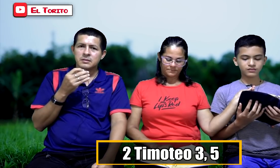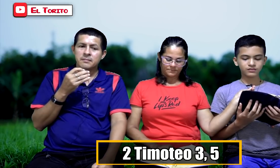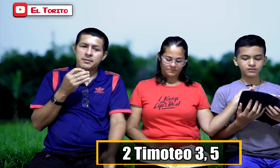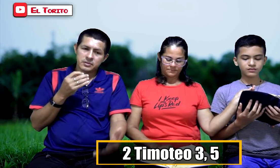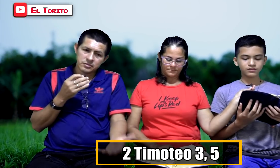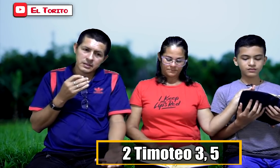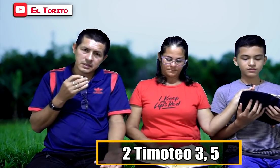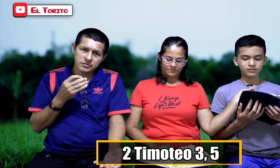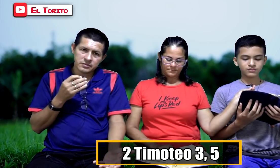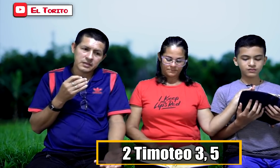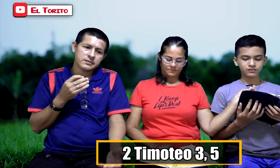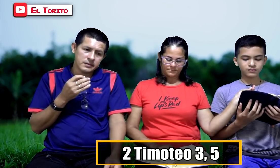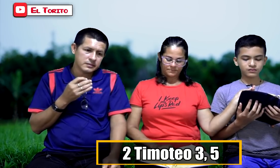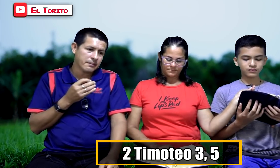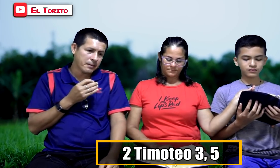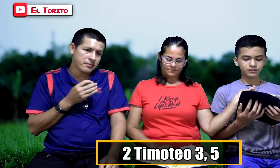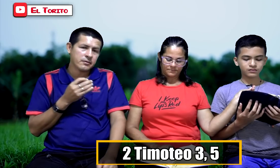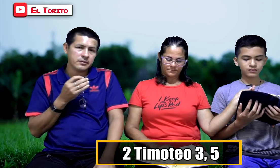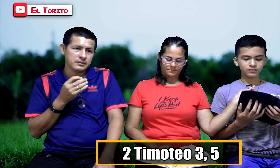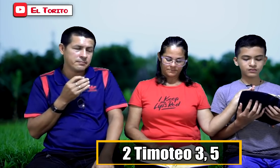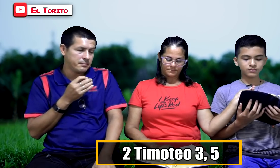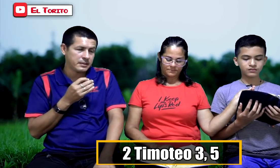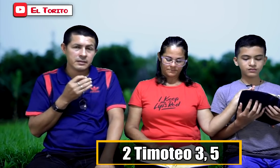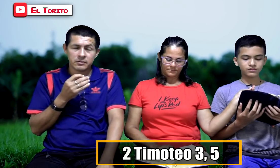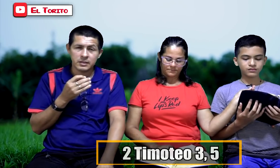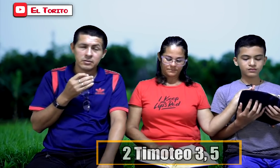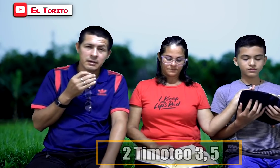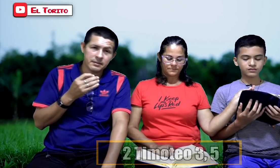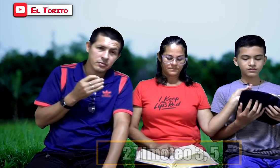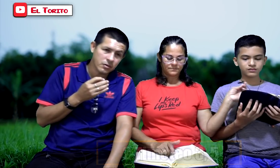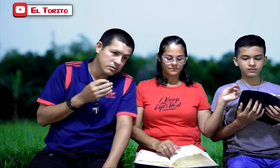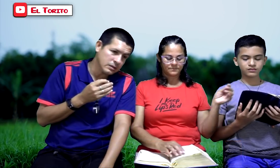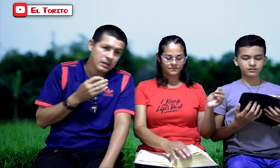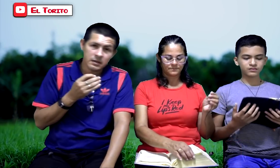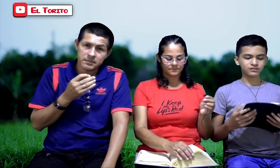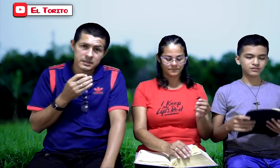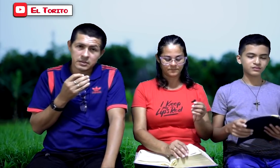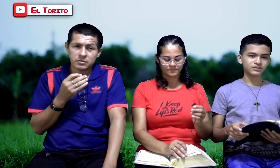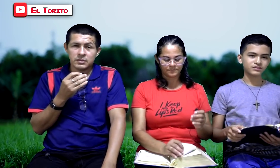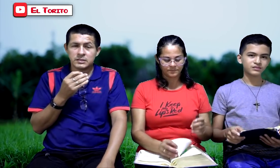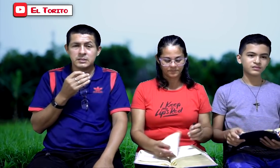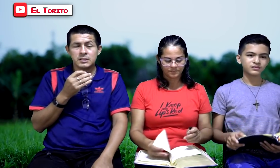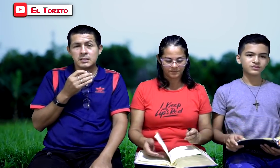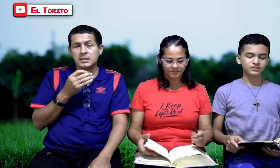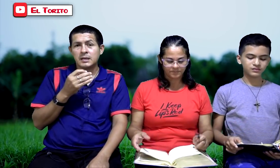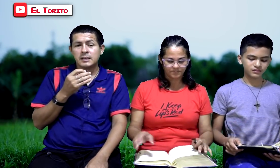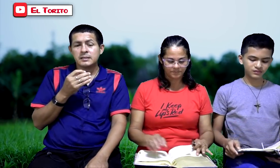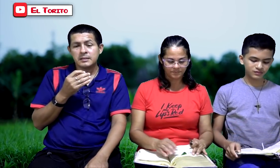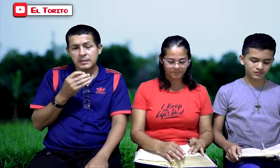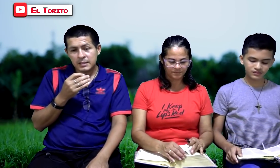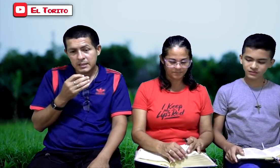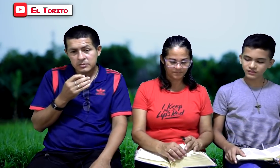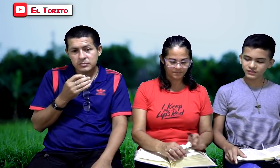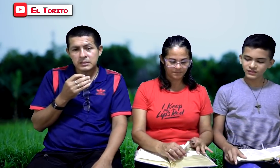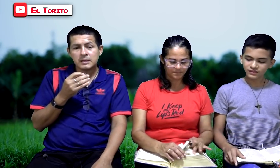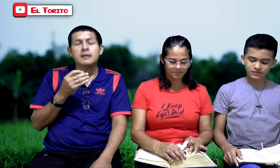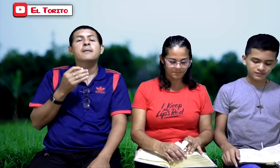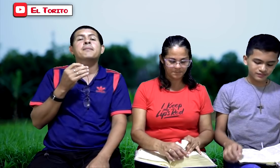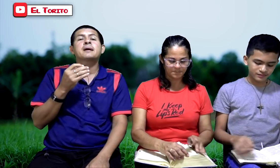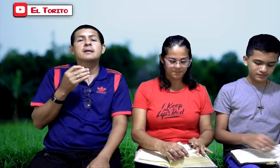Pero eso tiene que suceder, sí, San Pablo lo dice en Primera de Corintios, capítulo 11, versículo 17 en adelante. Tiene que suceder. ¿Para qué